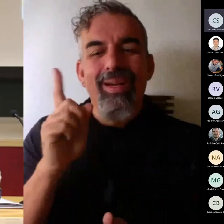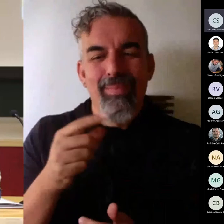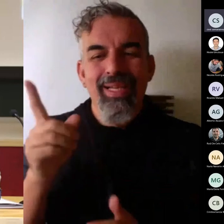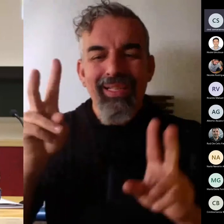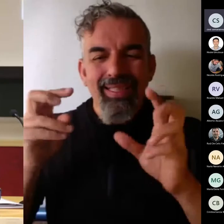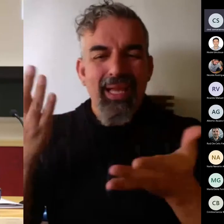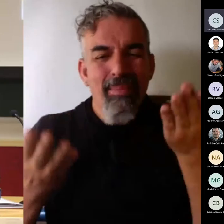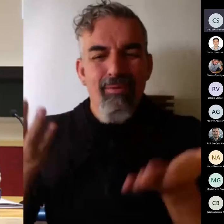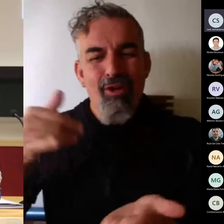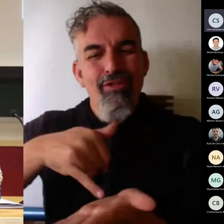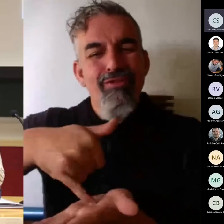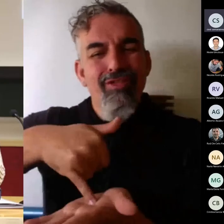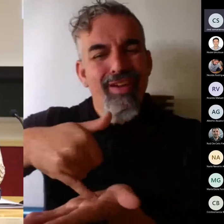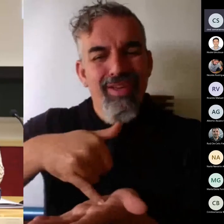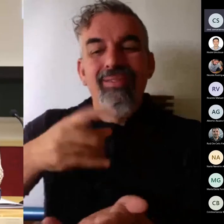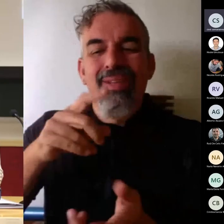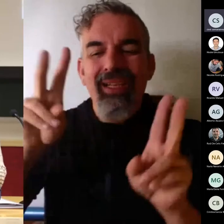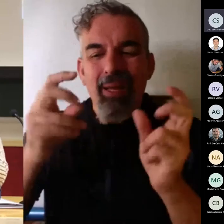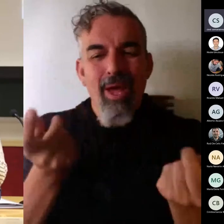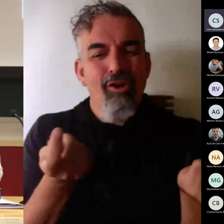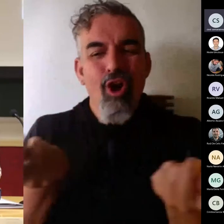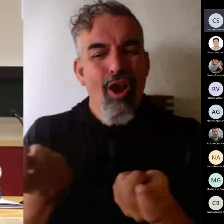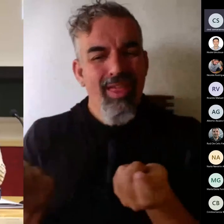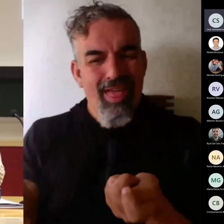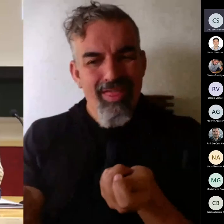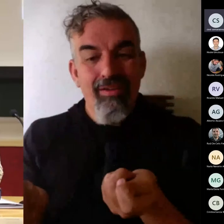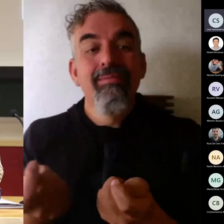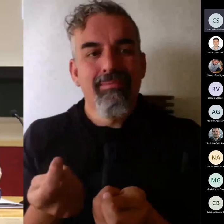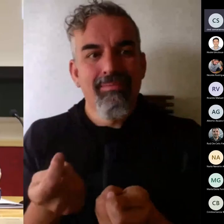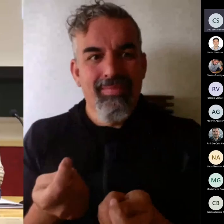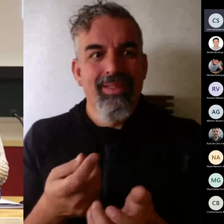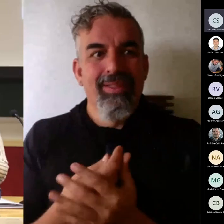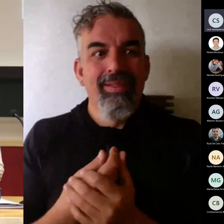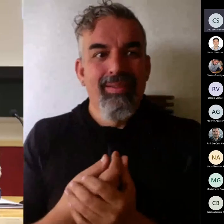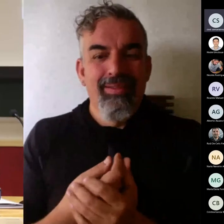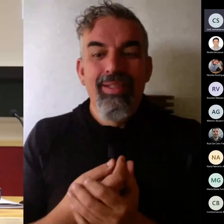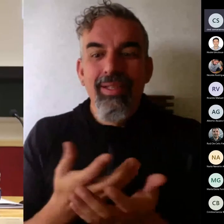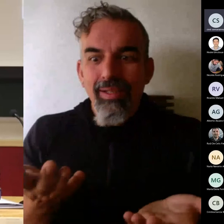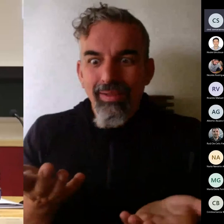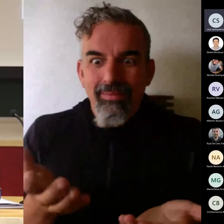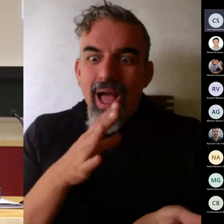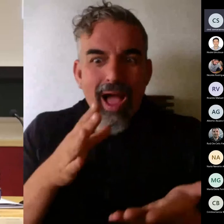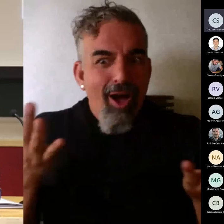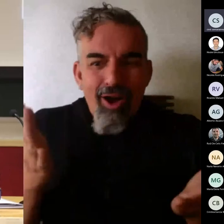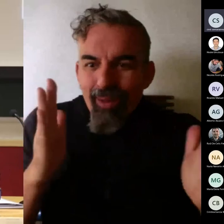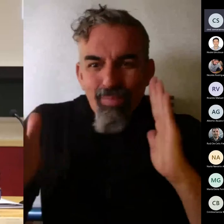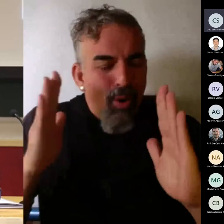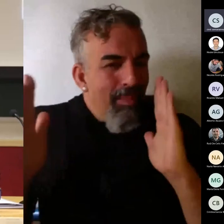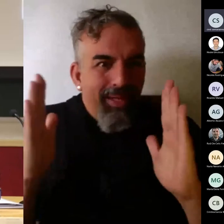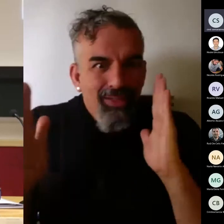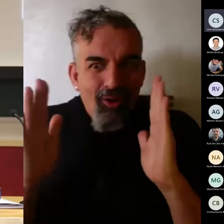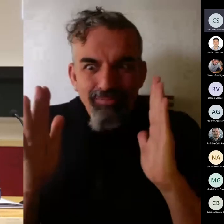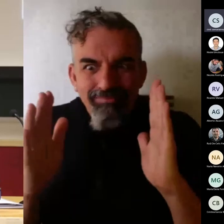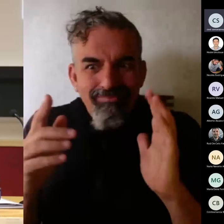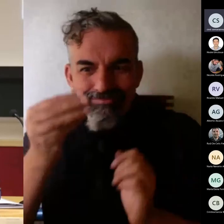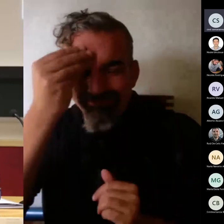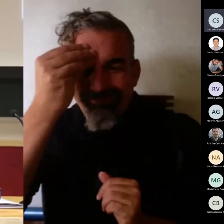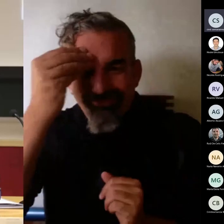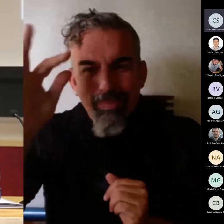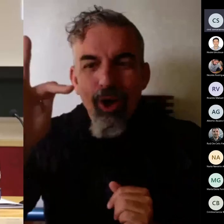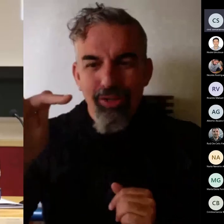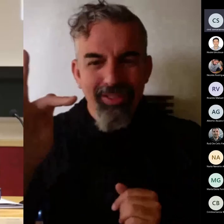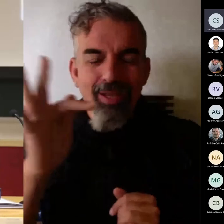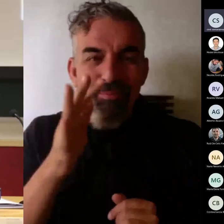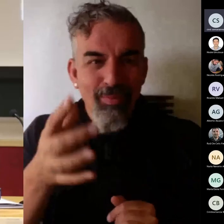de la coordinación entonces y lo enlazo otra vez con el primero estamos en el momento es decir vamos a ser positivos porque ahora ya sí